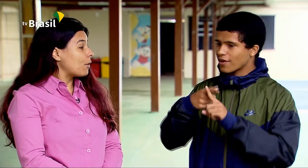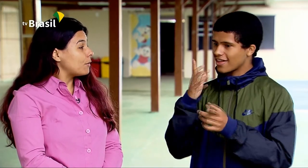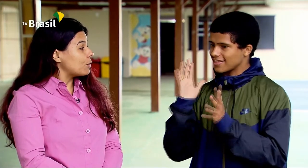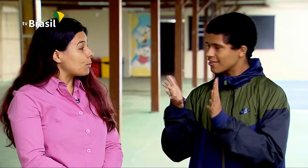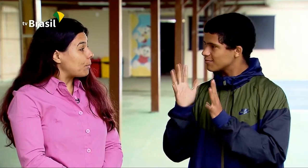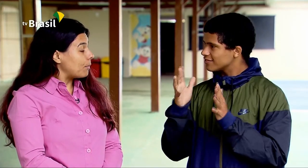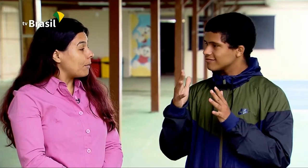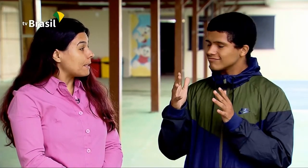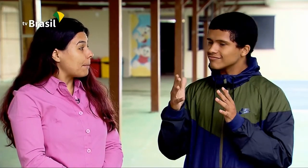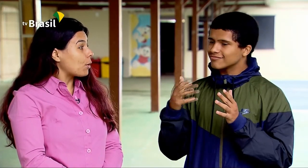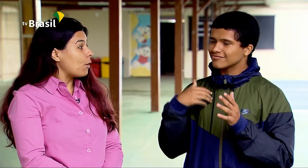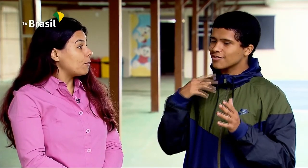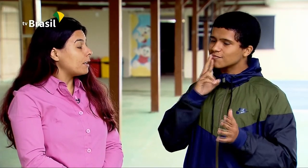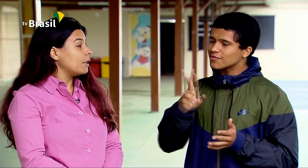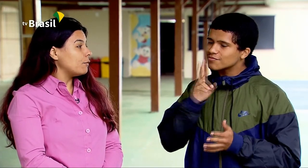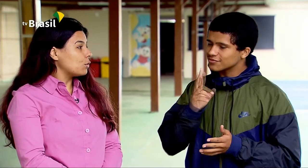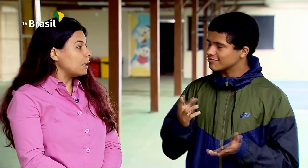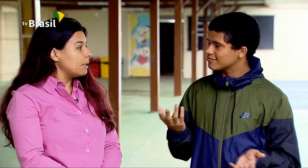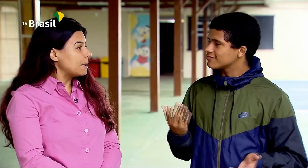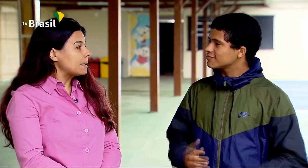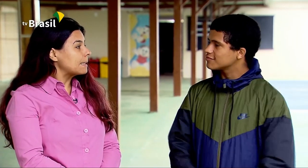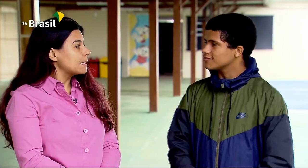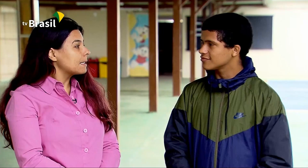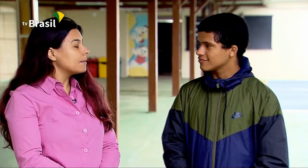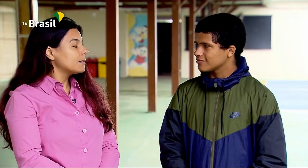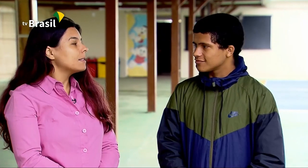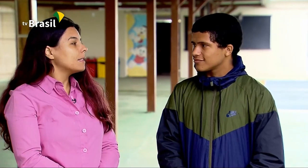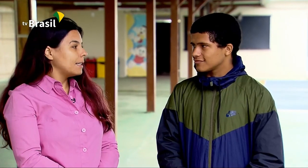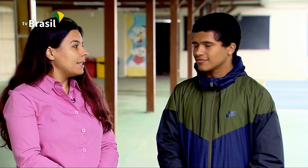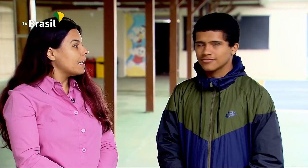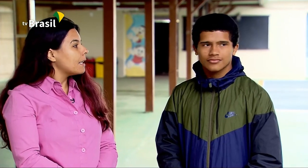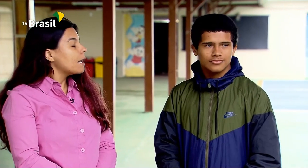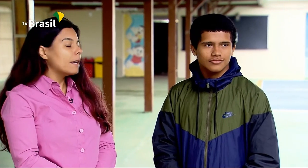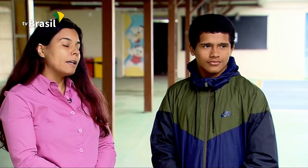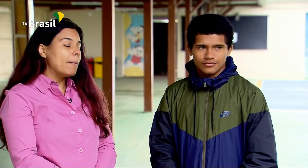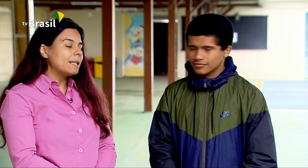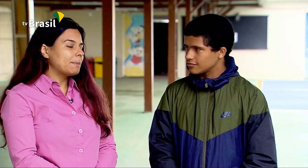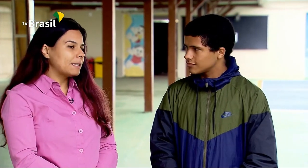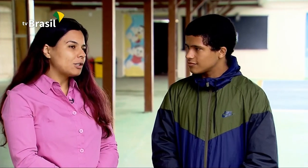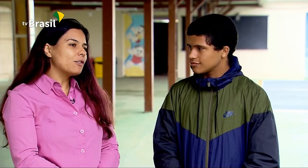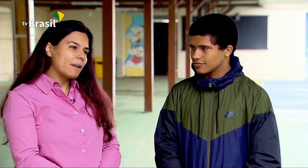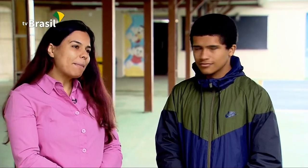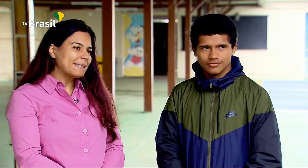prova em Videolibras. E a minha expectativa é passar.